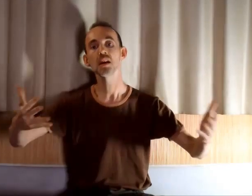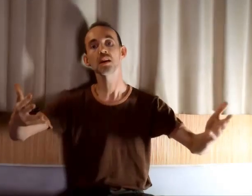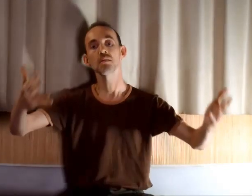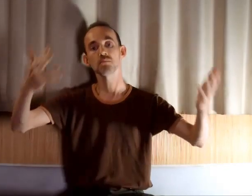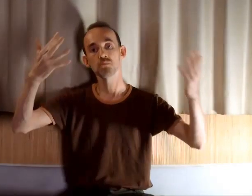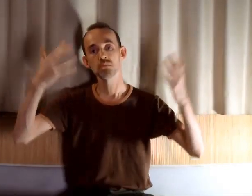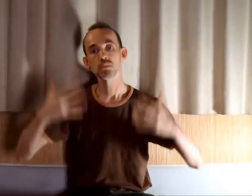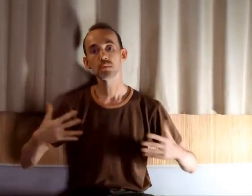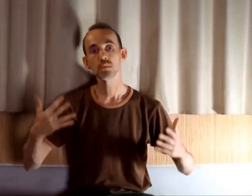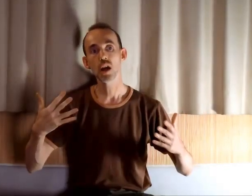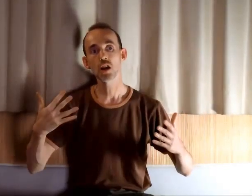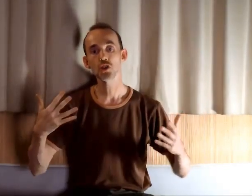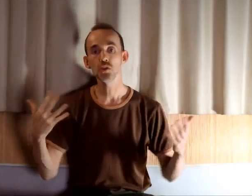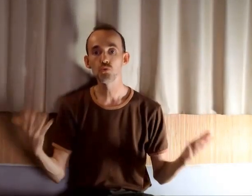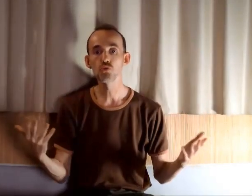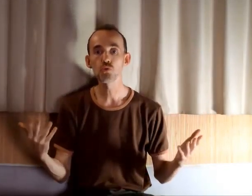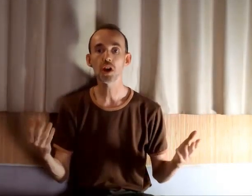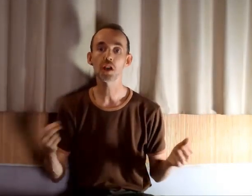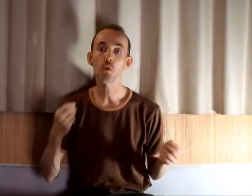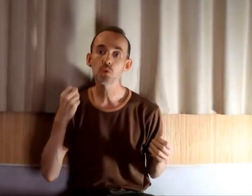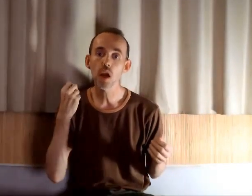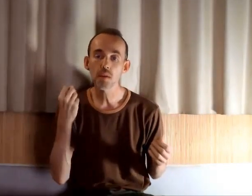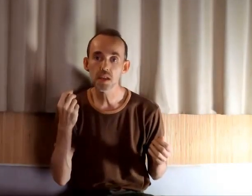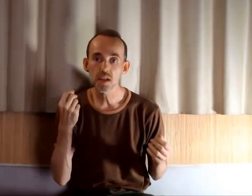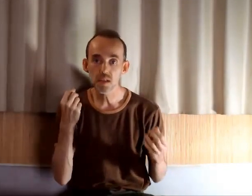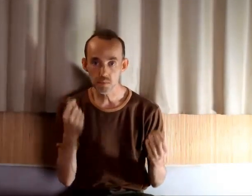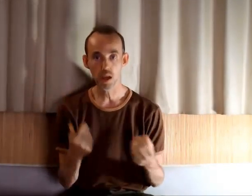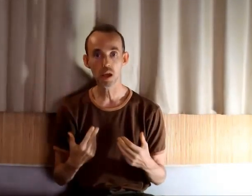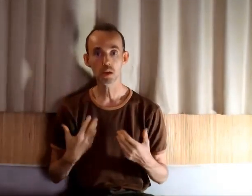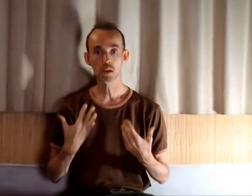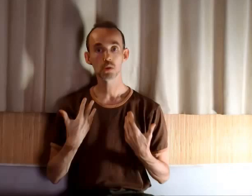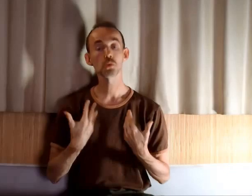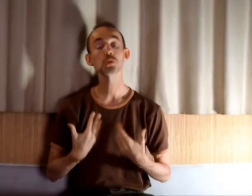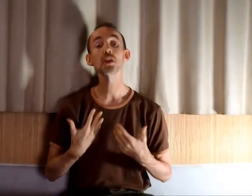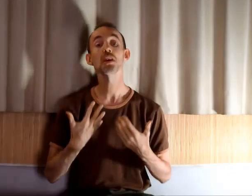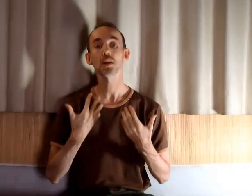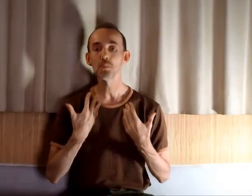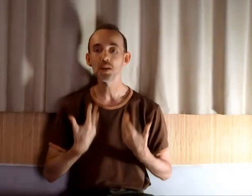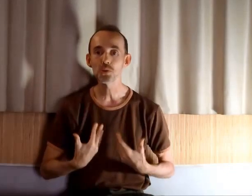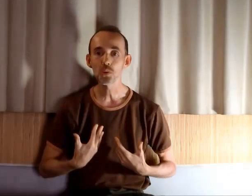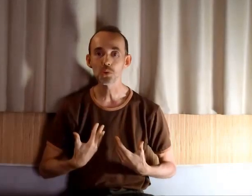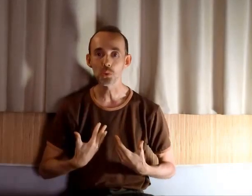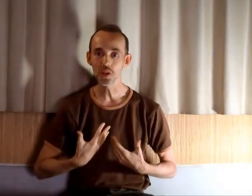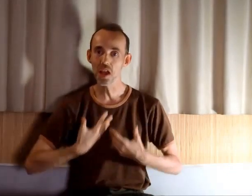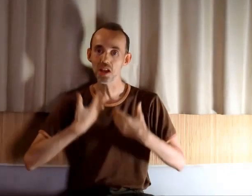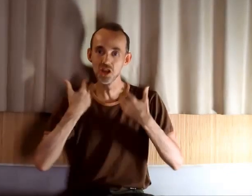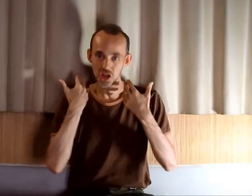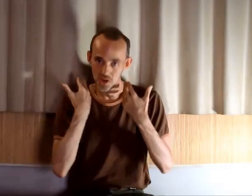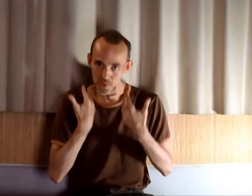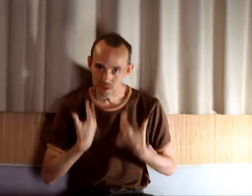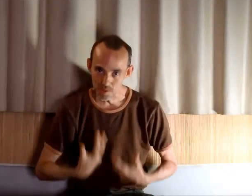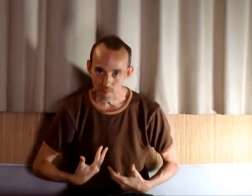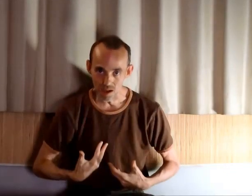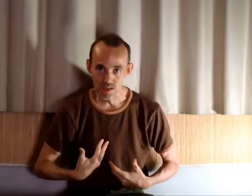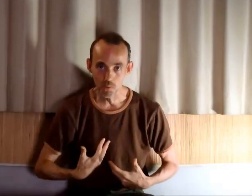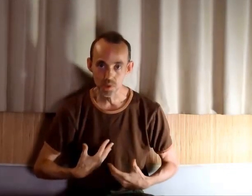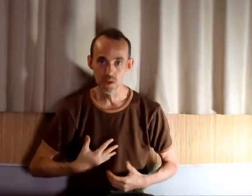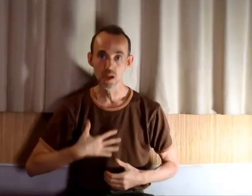agit toujours. Et quand vous travaillez, c'est vrai, sur ces blessures secondaires, et j'ai commencé par ça aussi,